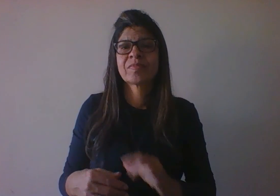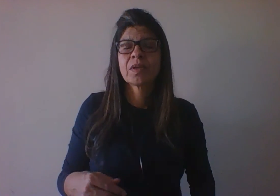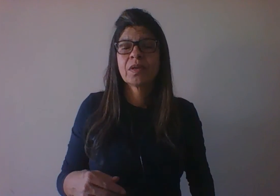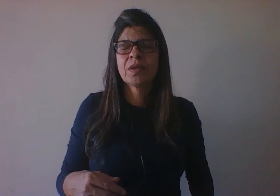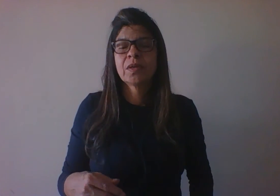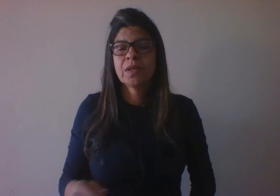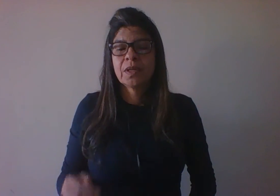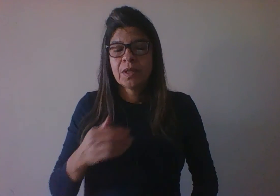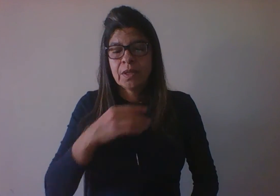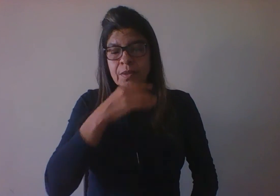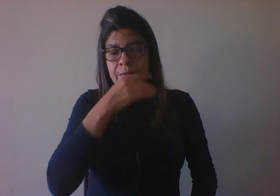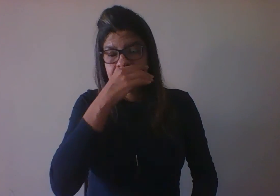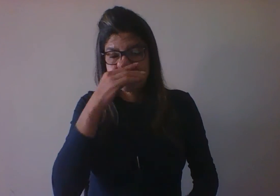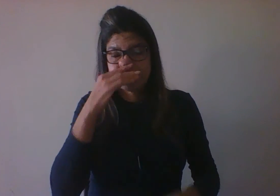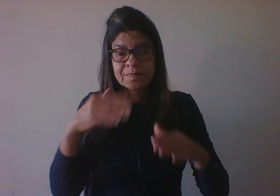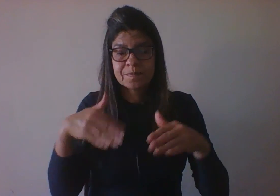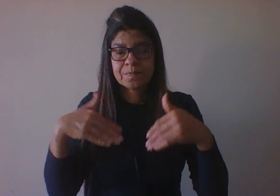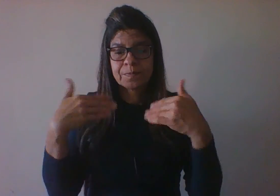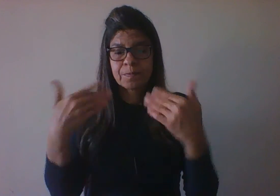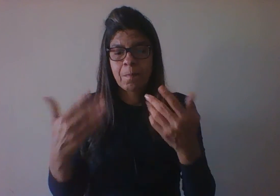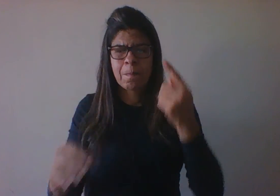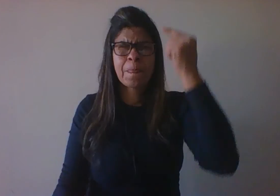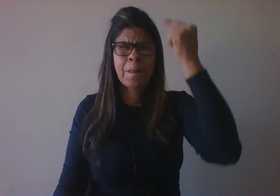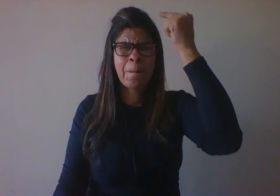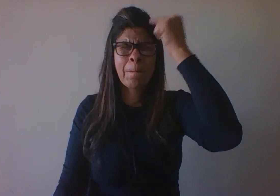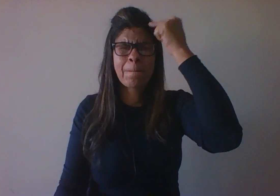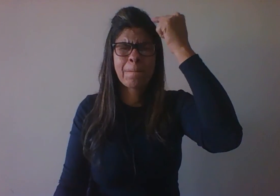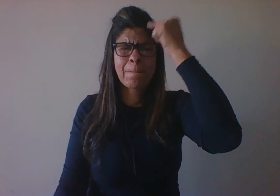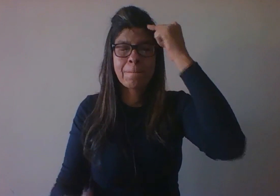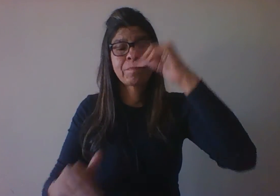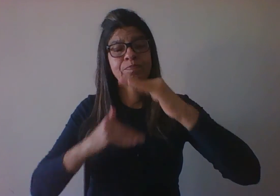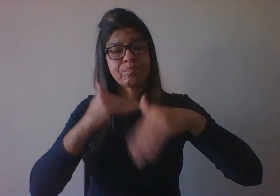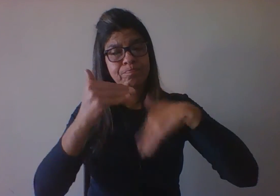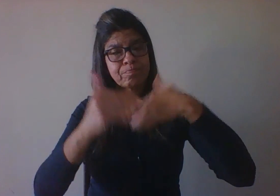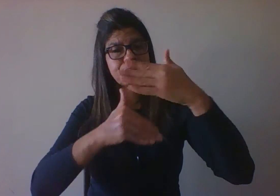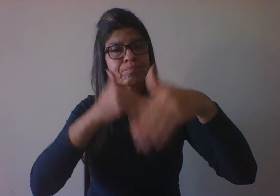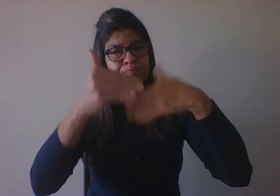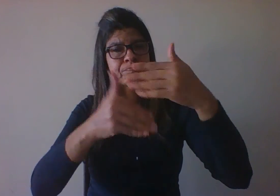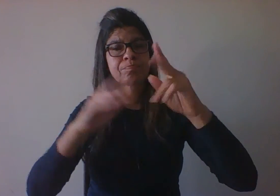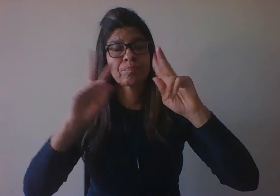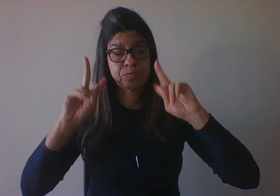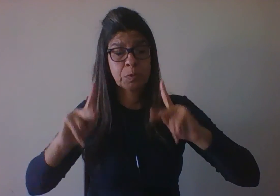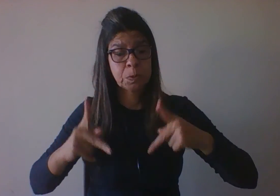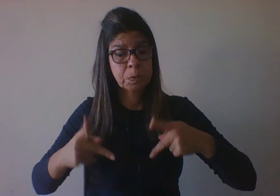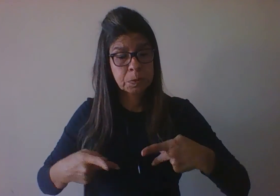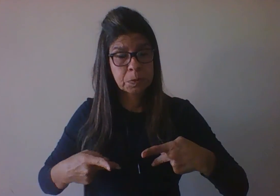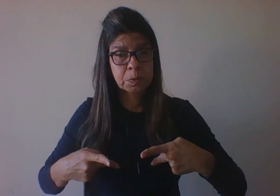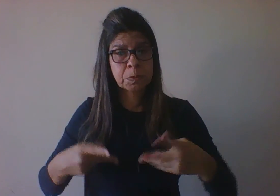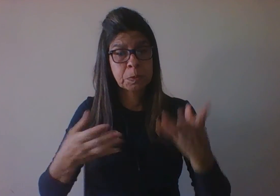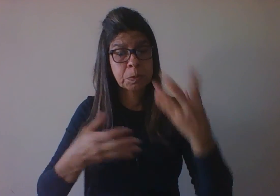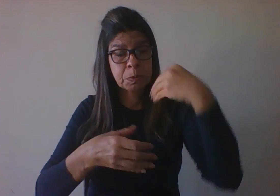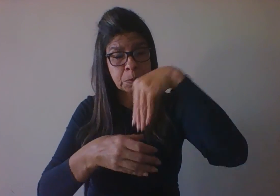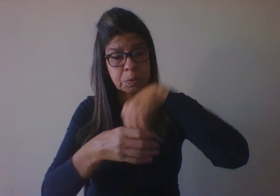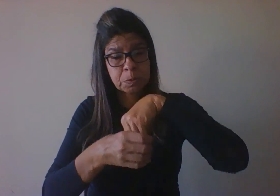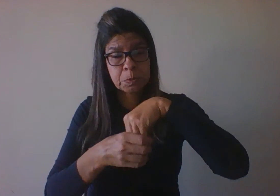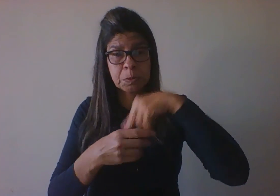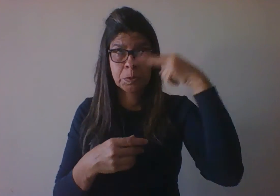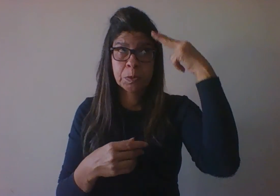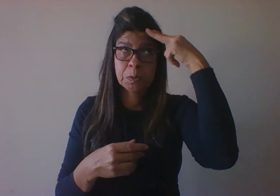Então, pensar no desenvolvimento humano em termos de uma definição teórica, eu vou trabalhar aqui com a